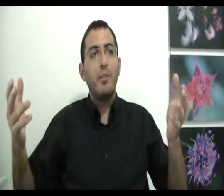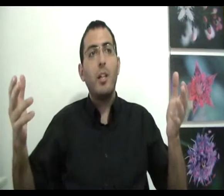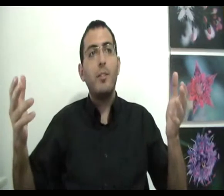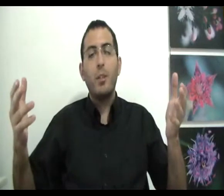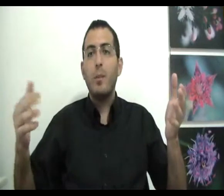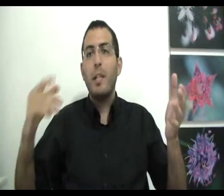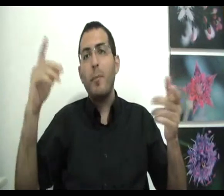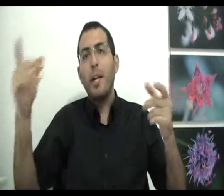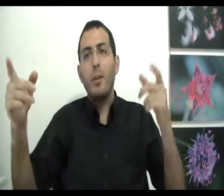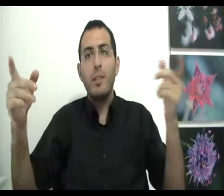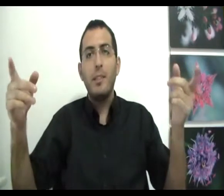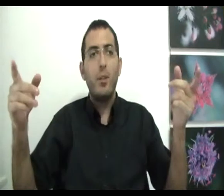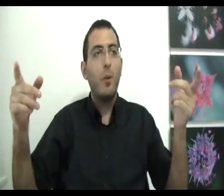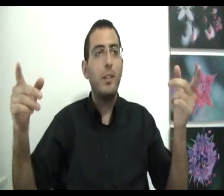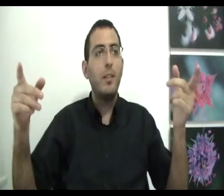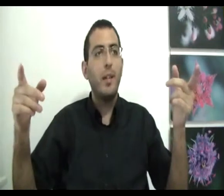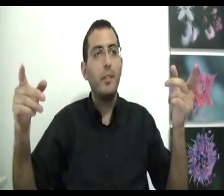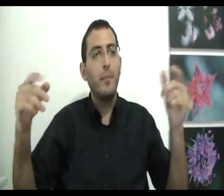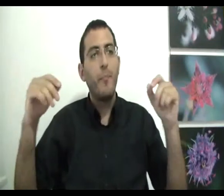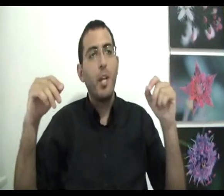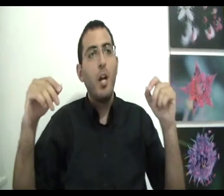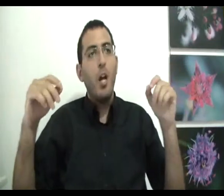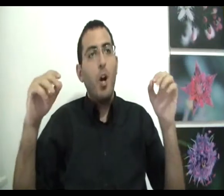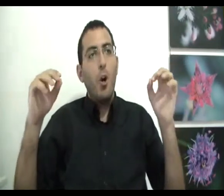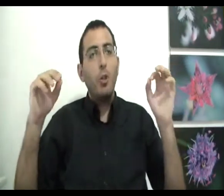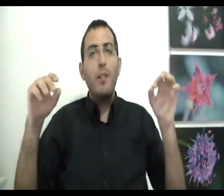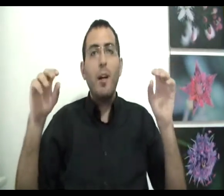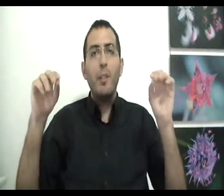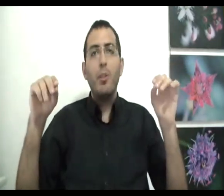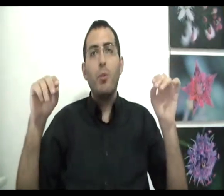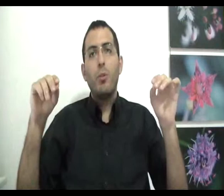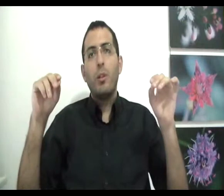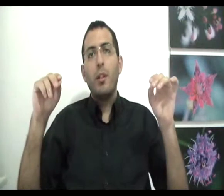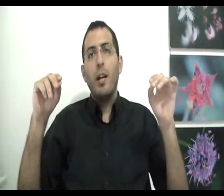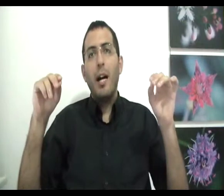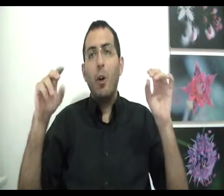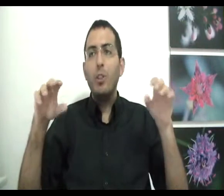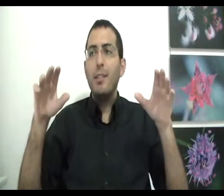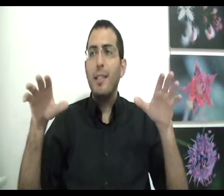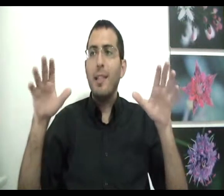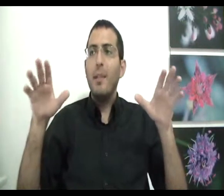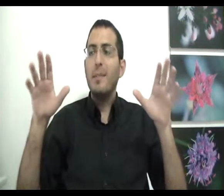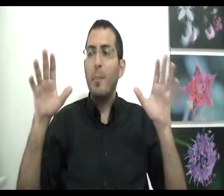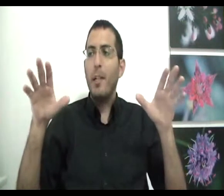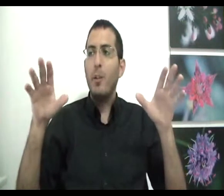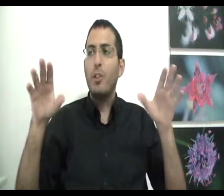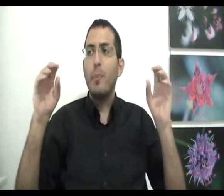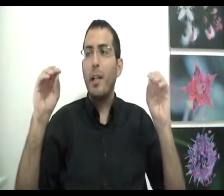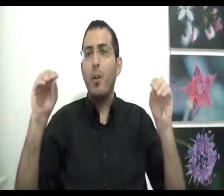של רצונות שם אינם אומר אני רוצה את זה ולא רוצה את הדבר הזה אותו דבר בדיוק, הקושי הזה זה בעצם הפרדוקס שבגללו